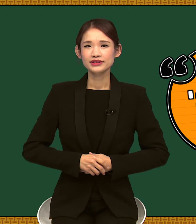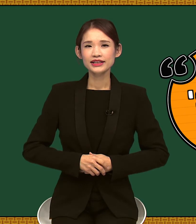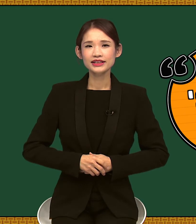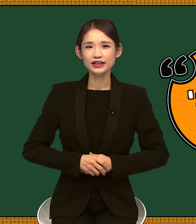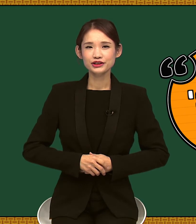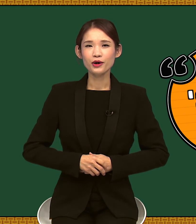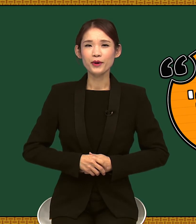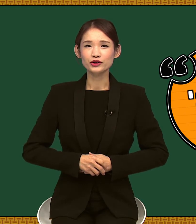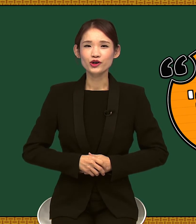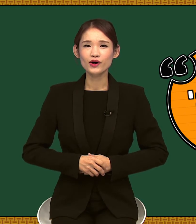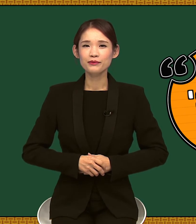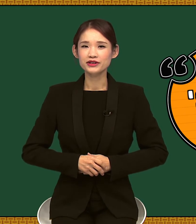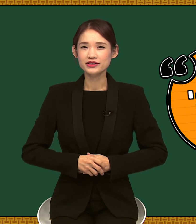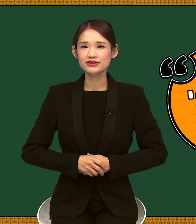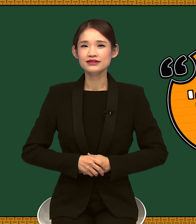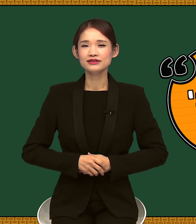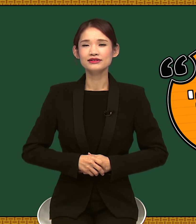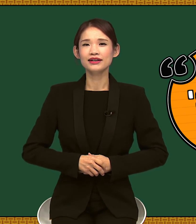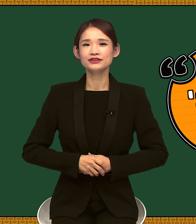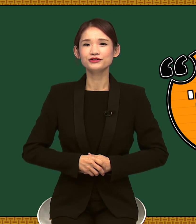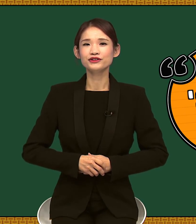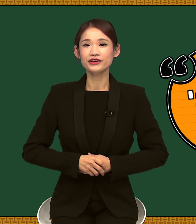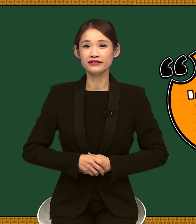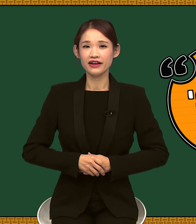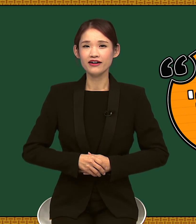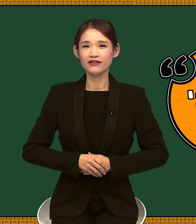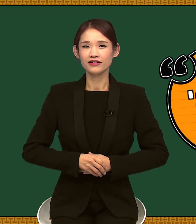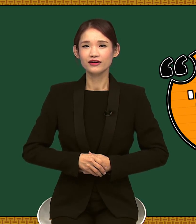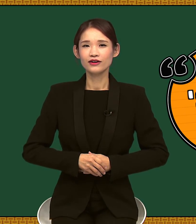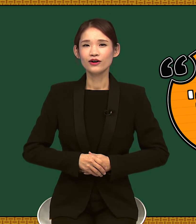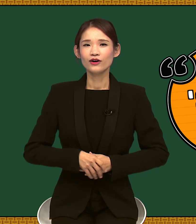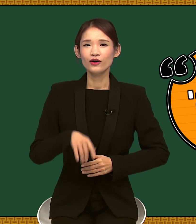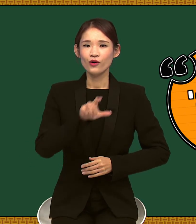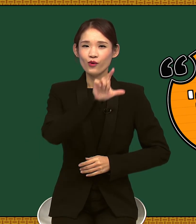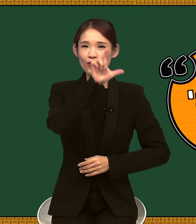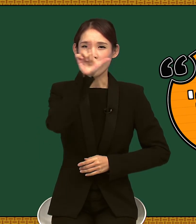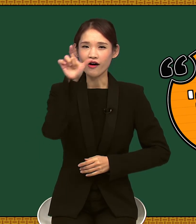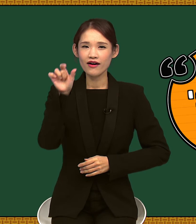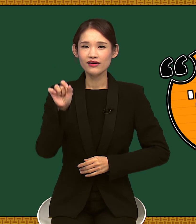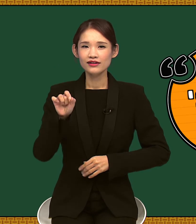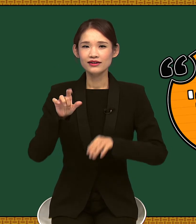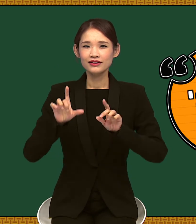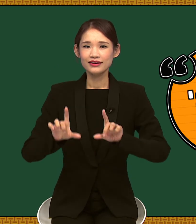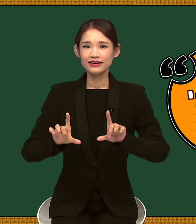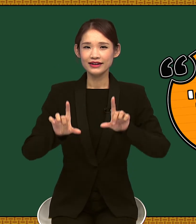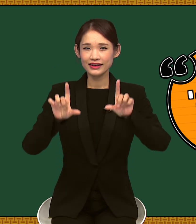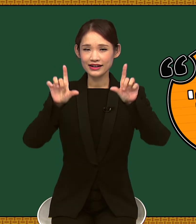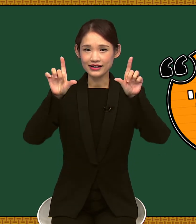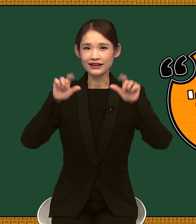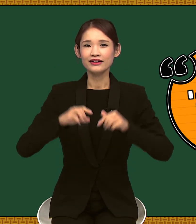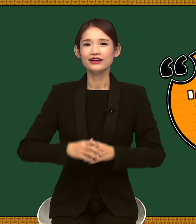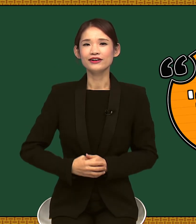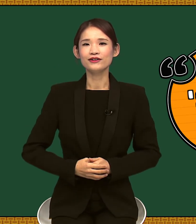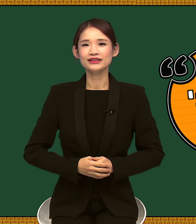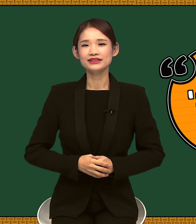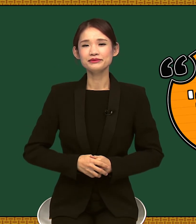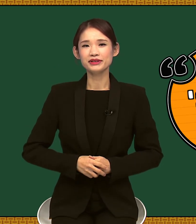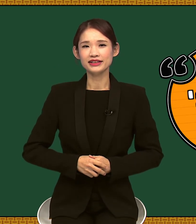생일에서 몇 월과 며칠을 뜻하는 수어인데요, 월, 일 이렇게 쓰입니다.